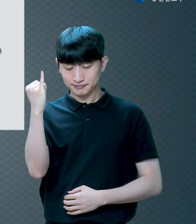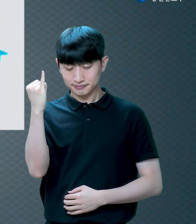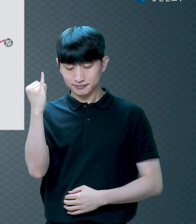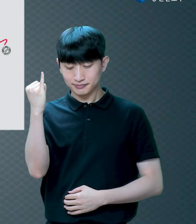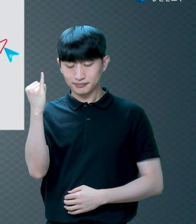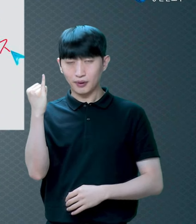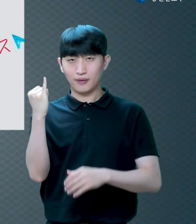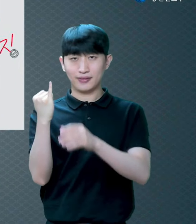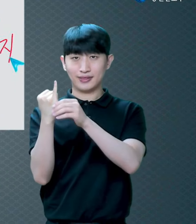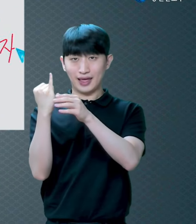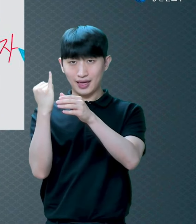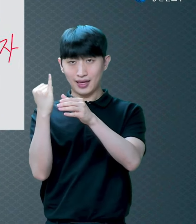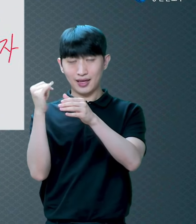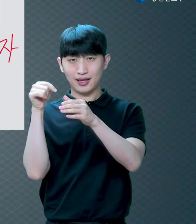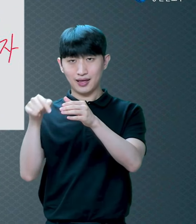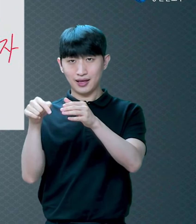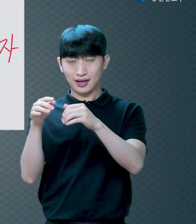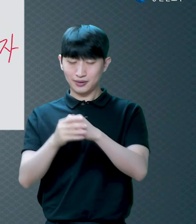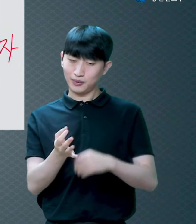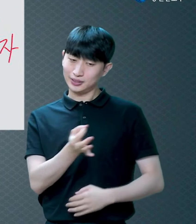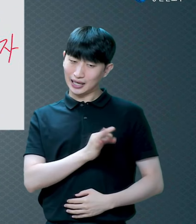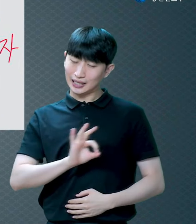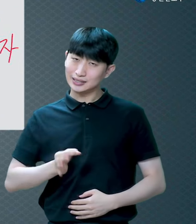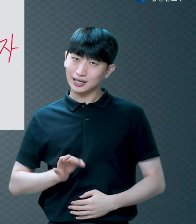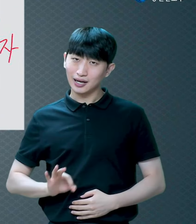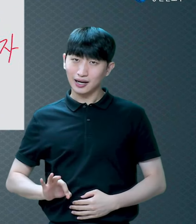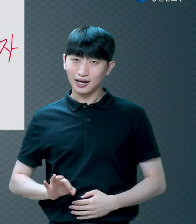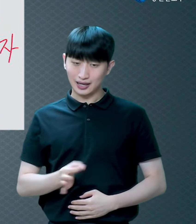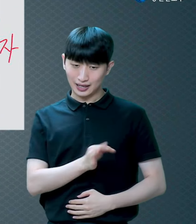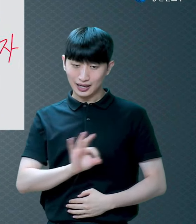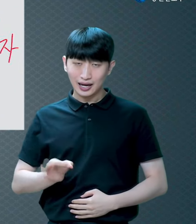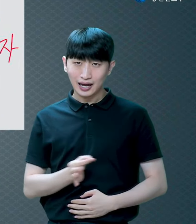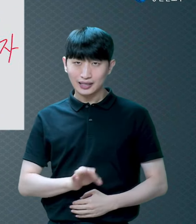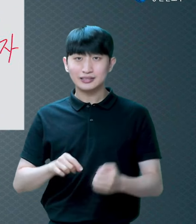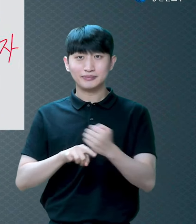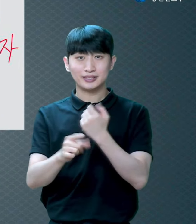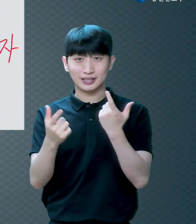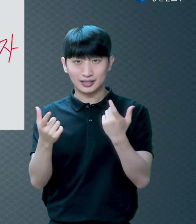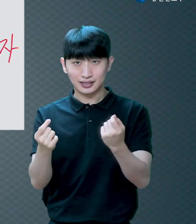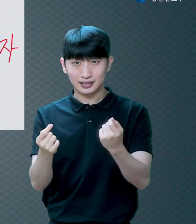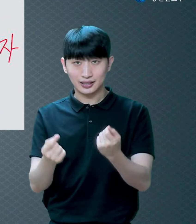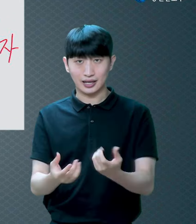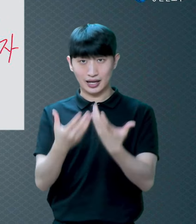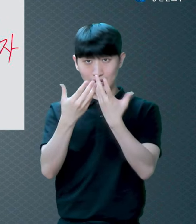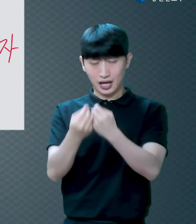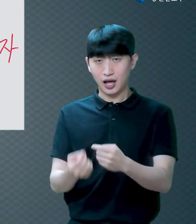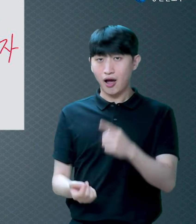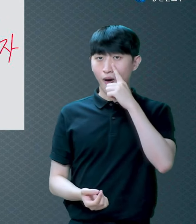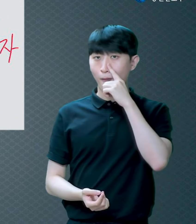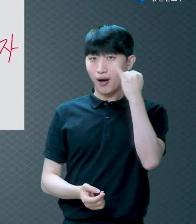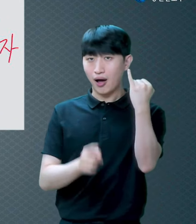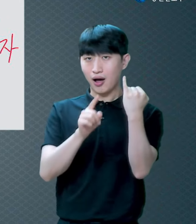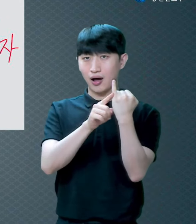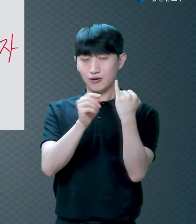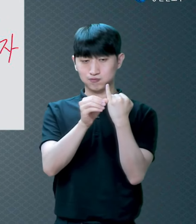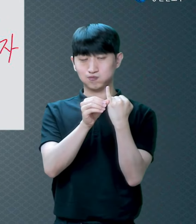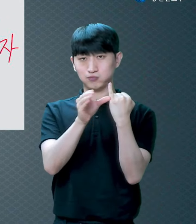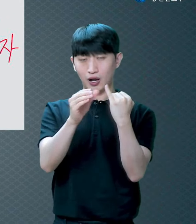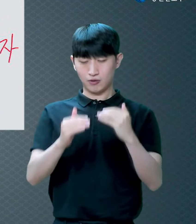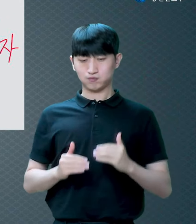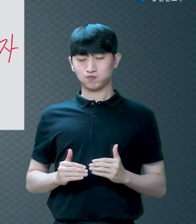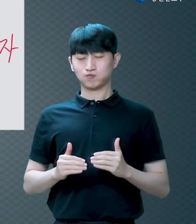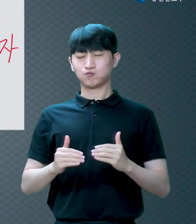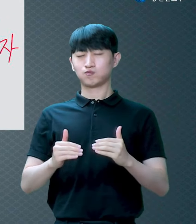뜻하는 단어입니다 엄마가 아이가 뱃속에 생기면 열 달 동안